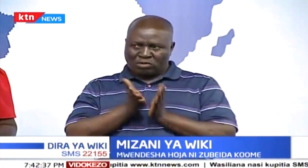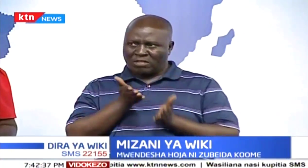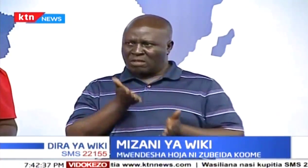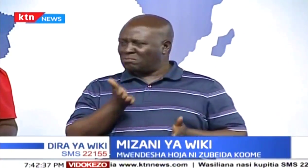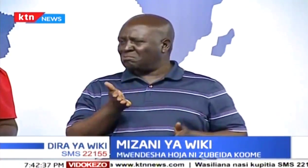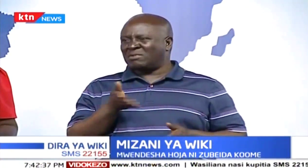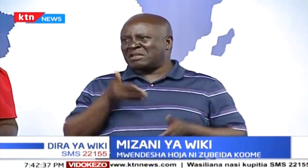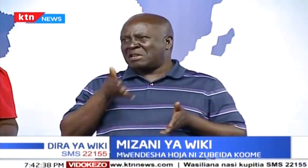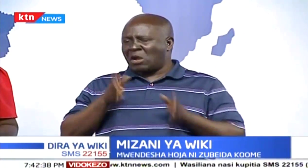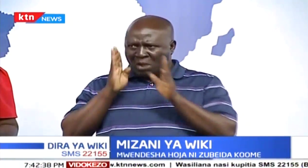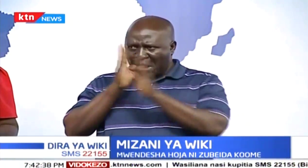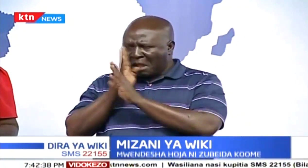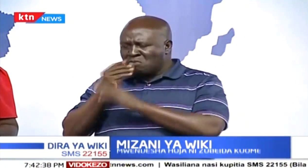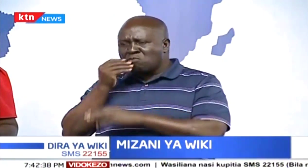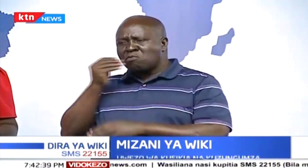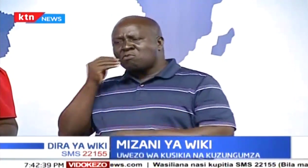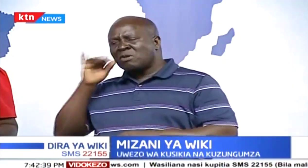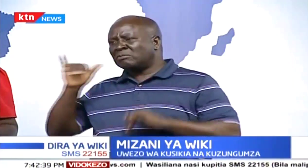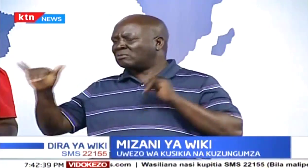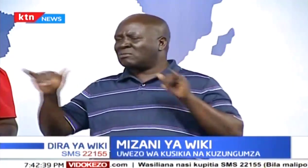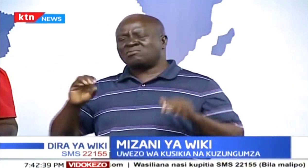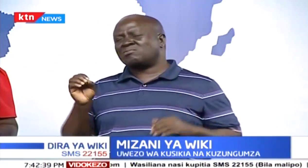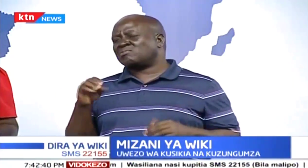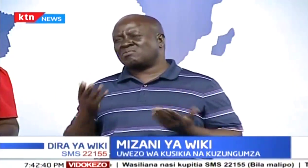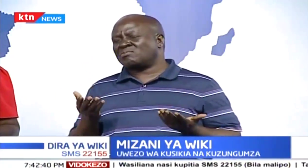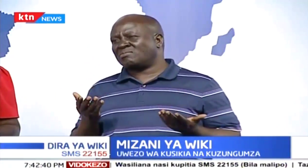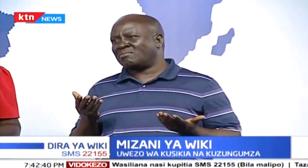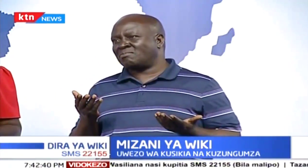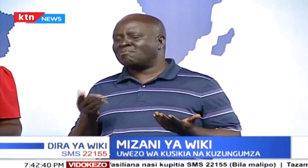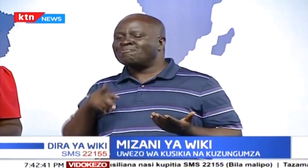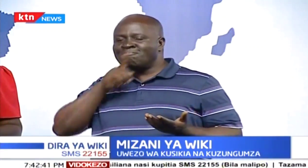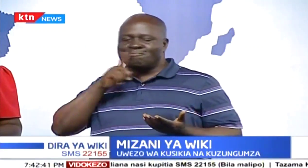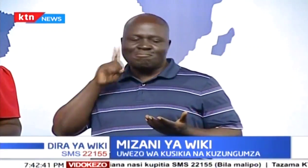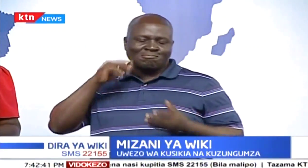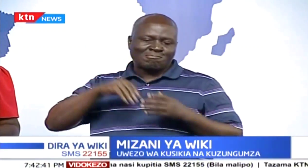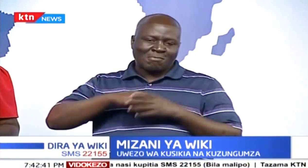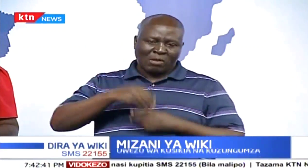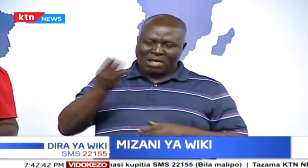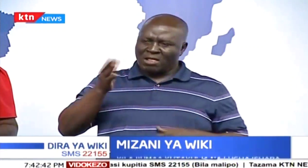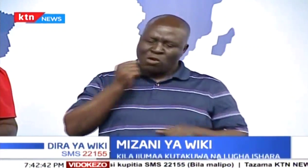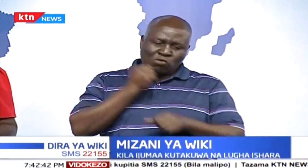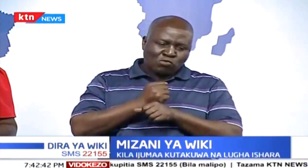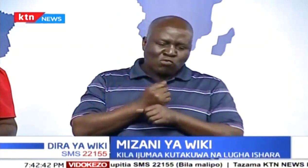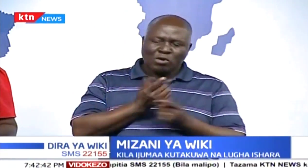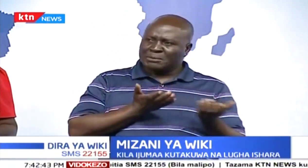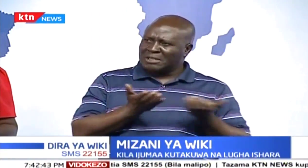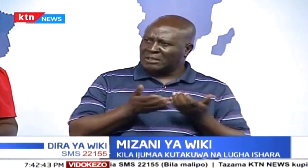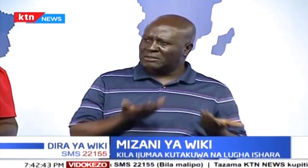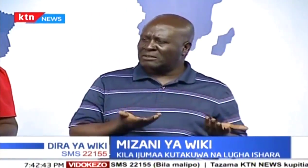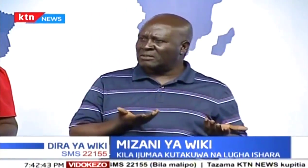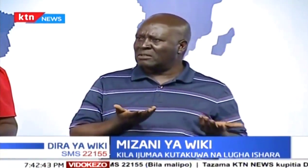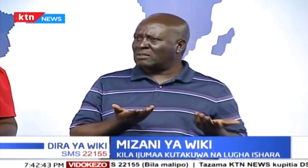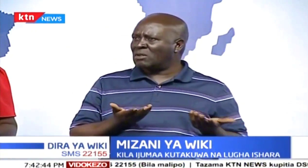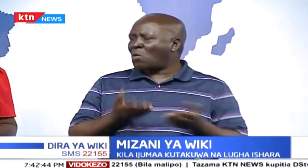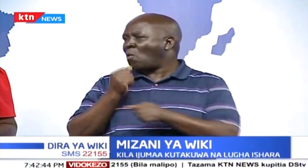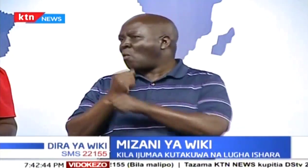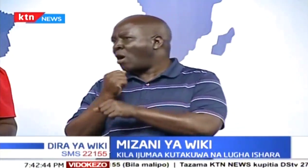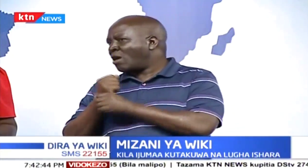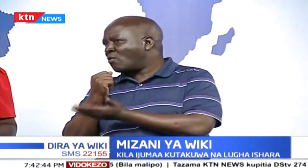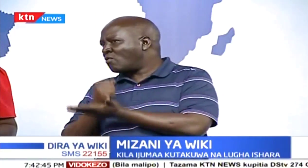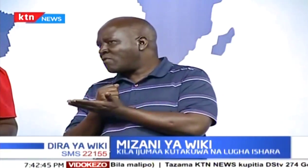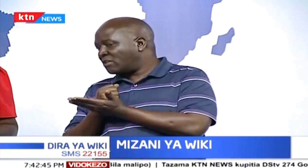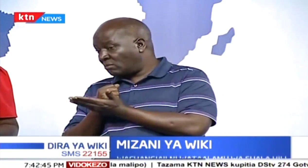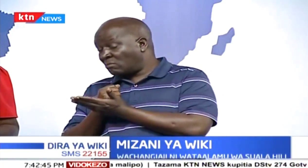Kuna semu kidogo kidogo tunapata uwezo, lakini ni vigumu sana kupata